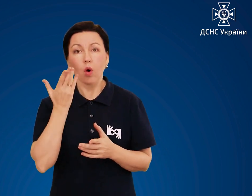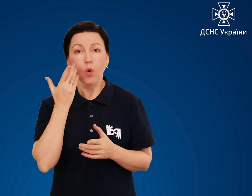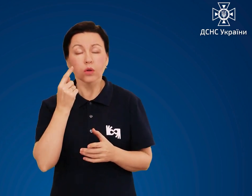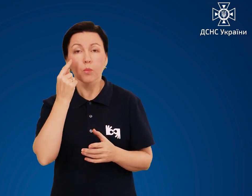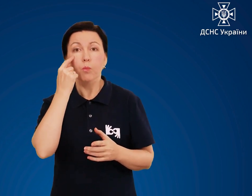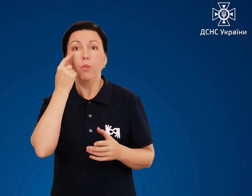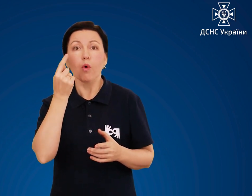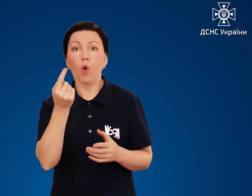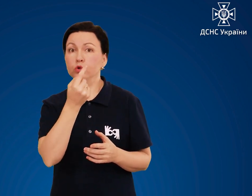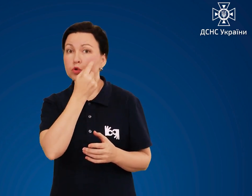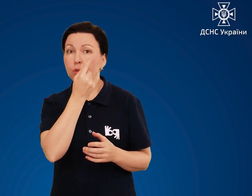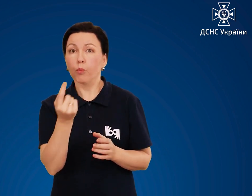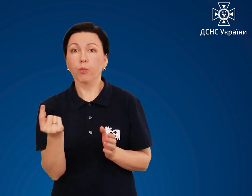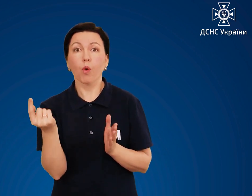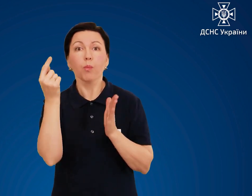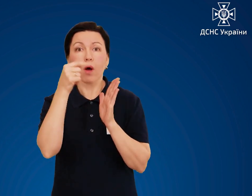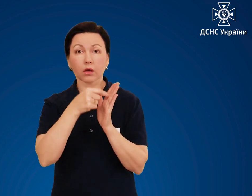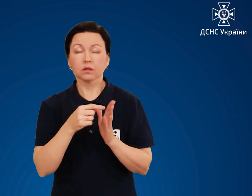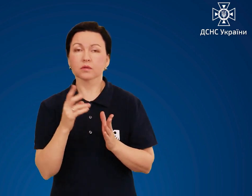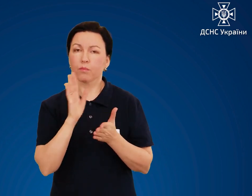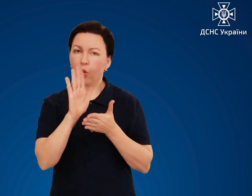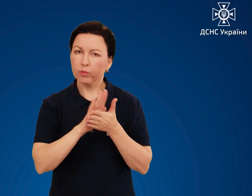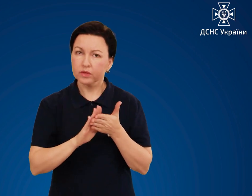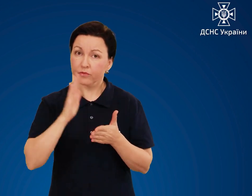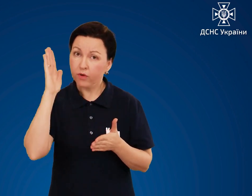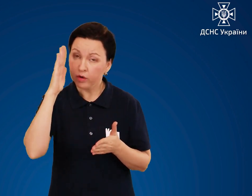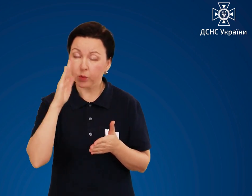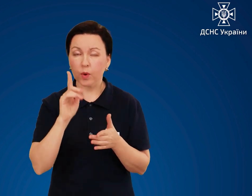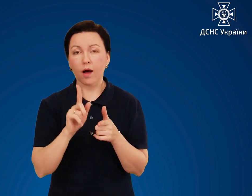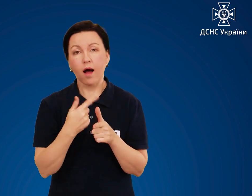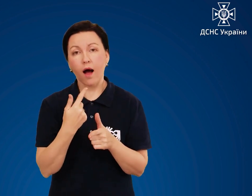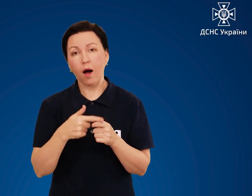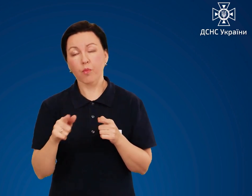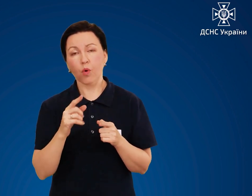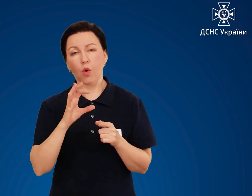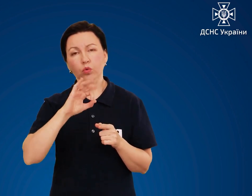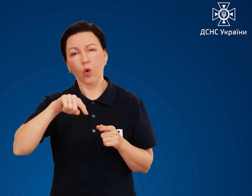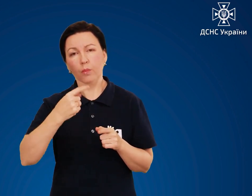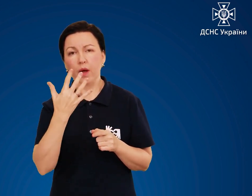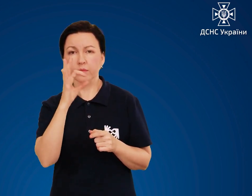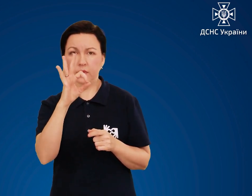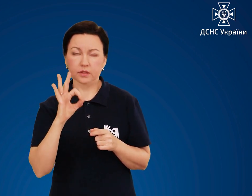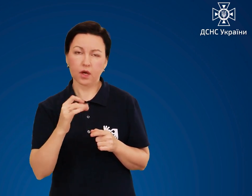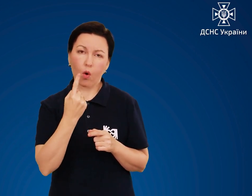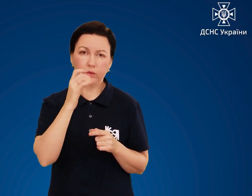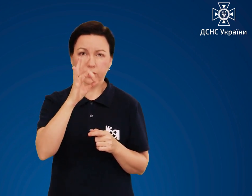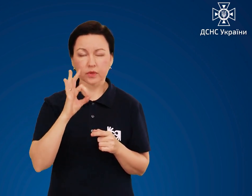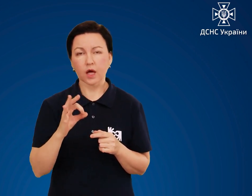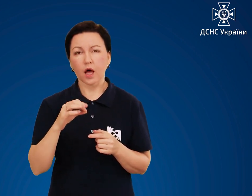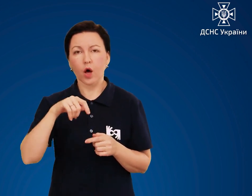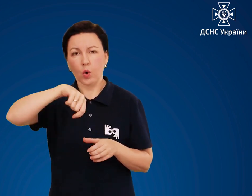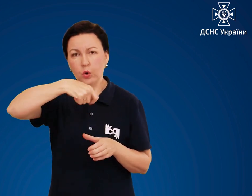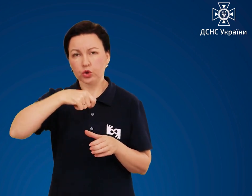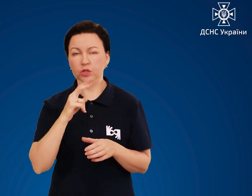потраплянні в очі промийте водою або піввідсотковим, одновідсотковим розчином